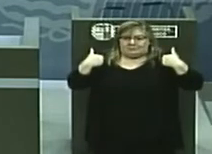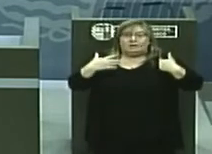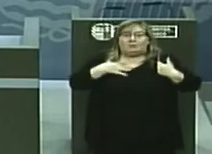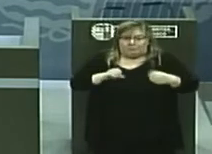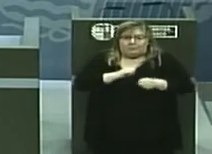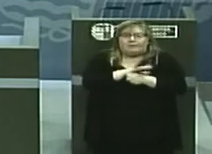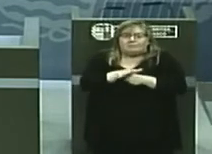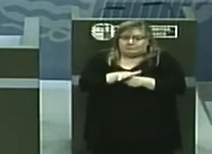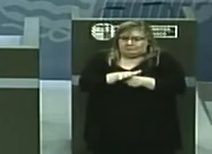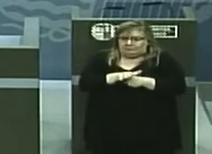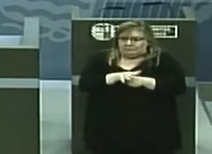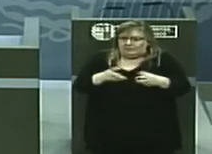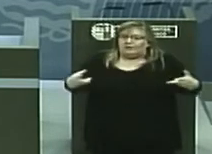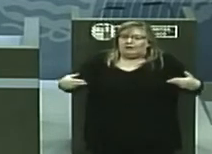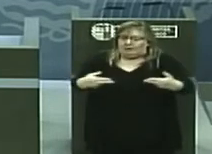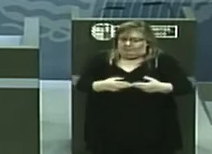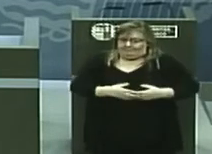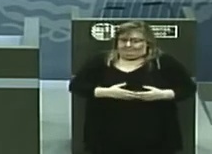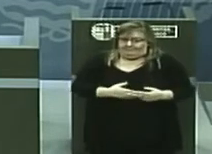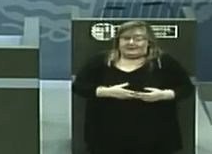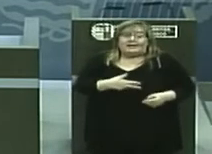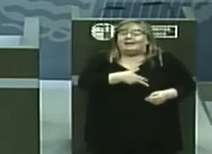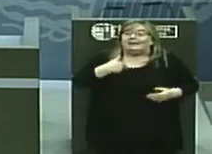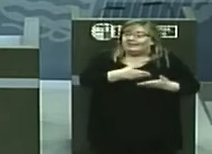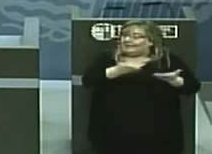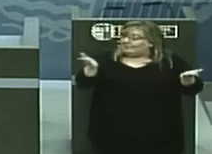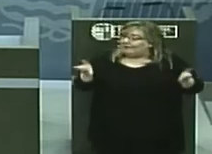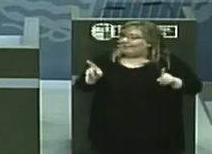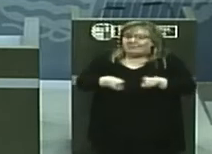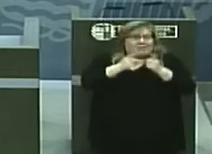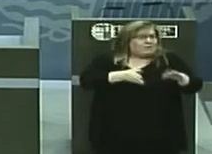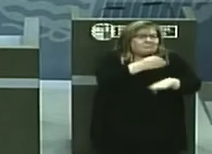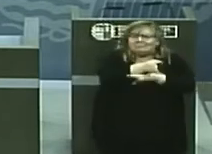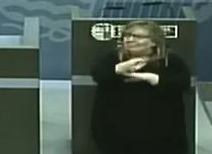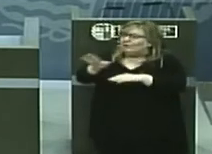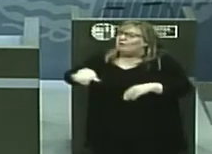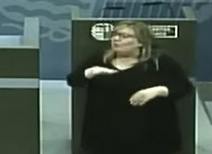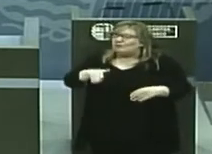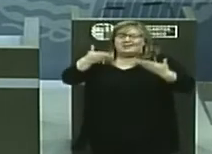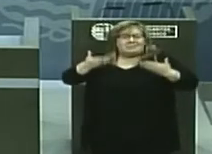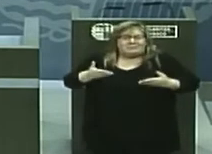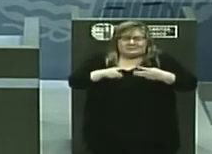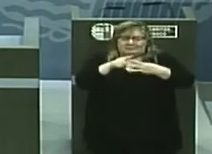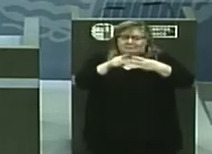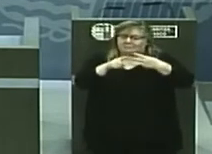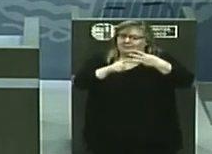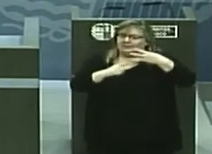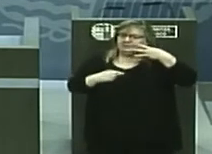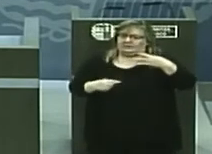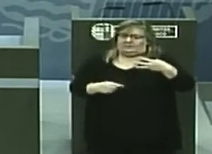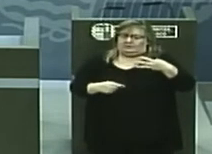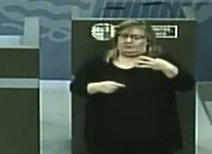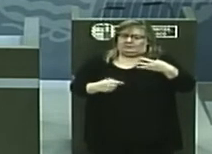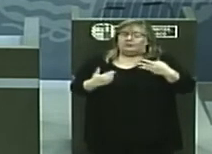Con carácter general, vayamos donde vayamos, hay tres elementos que no debemos olvidar.